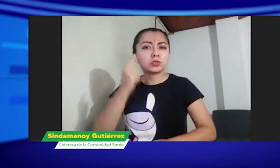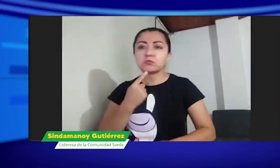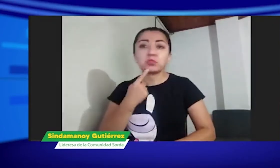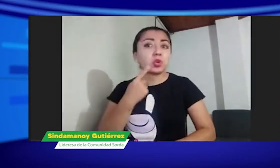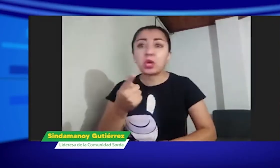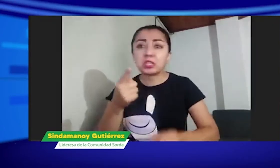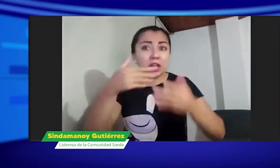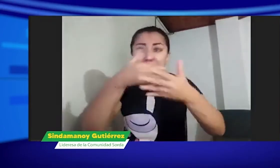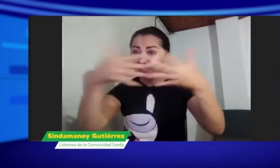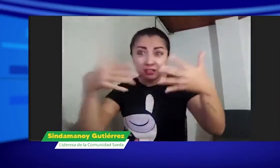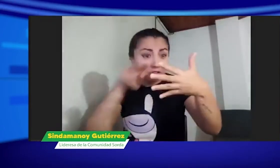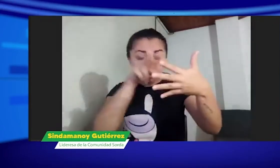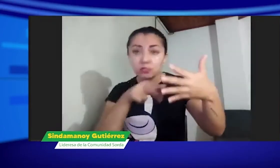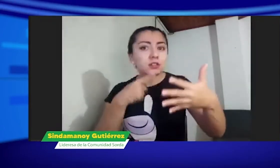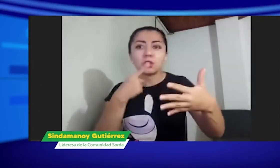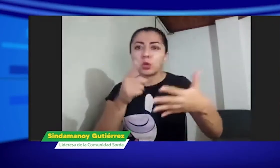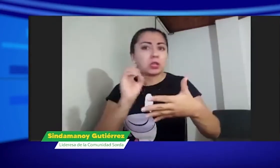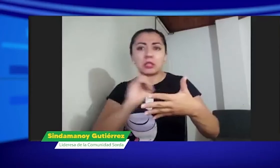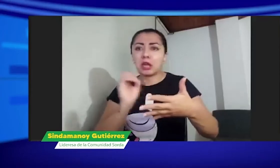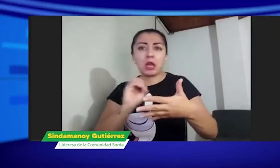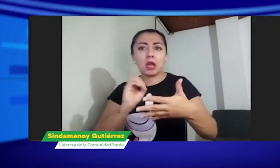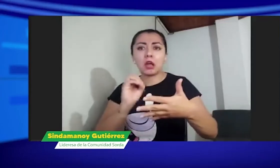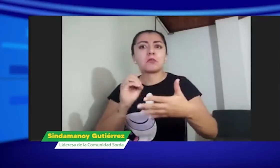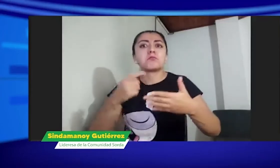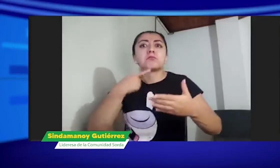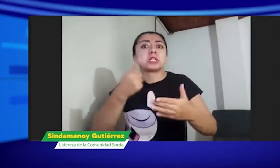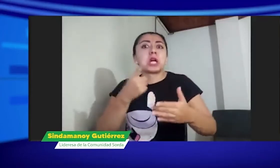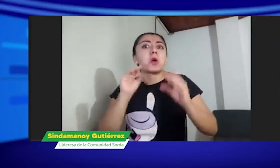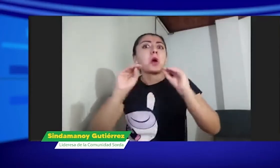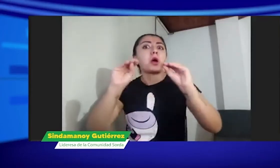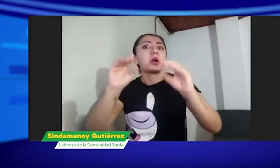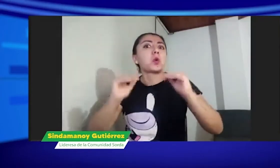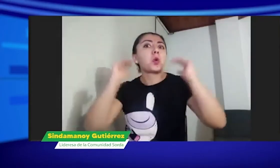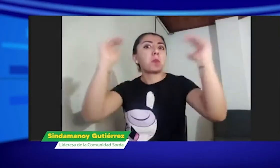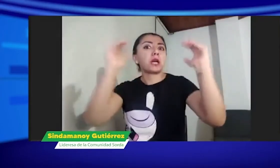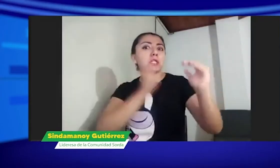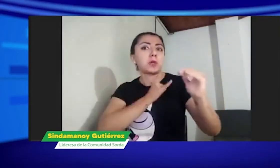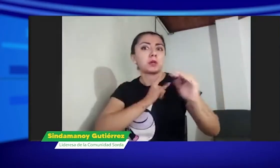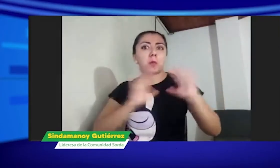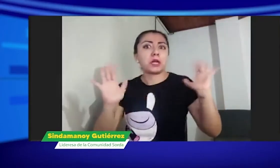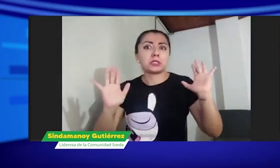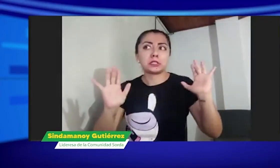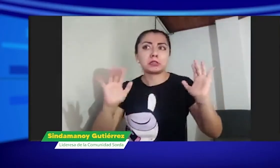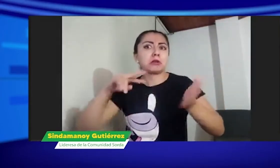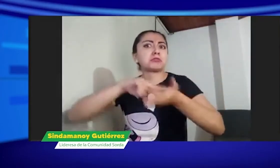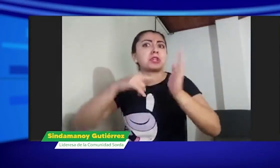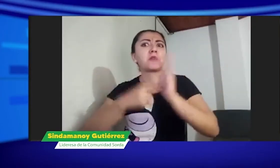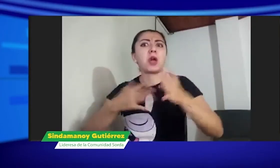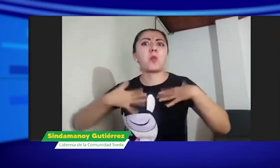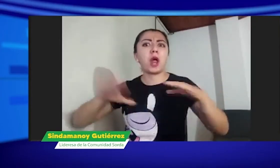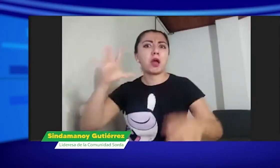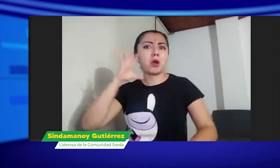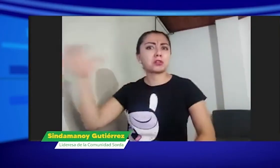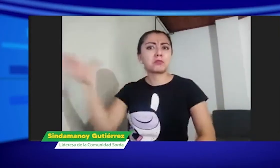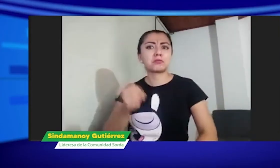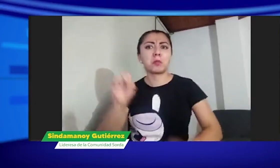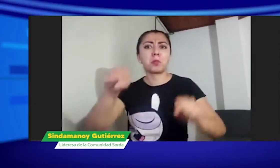señas pero los profesores no son sordos no lo dice la ley no lo contempla solamente dice que la formación debe estar